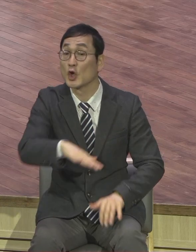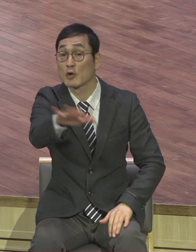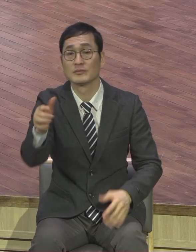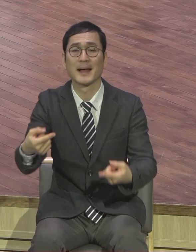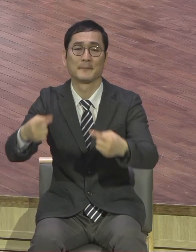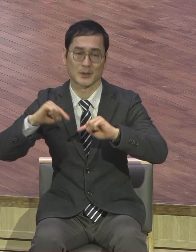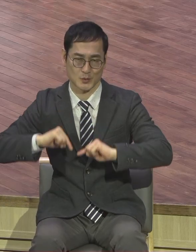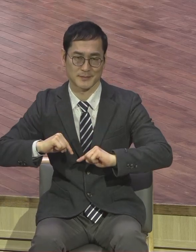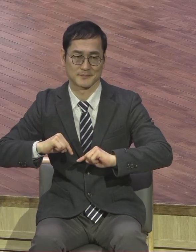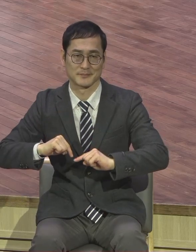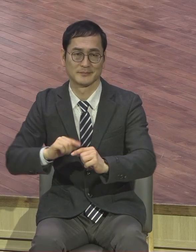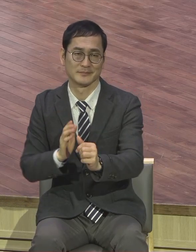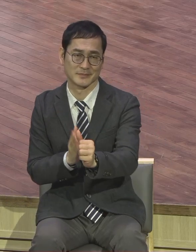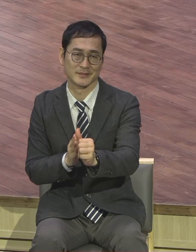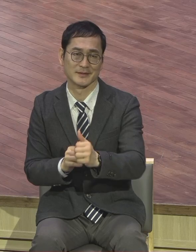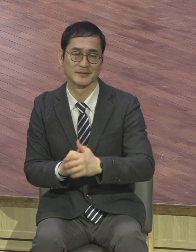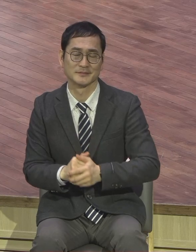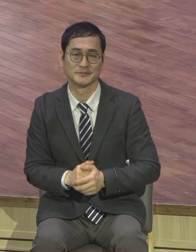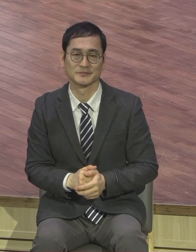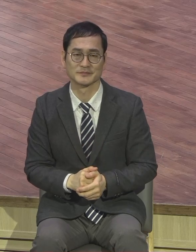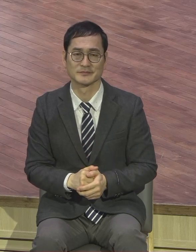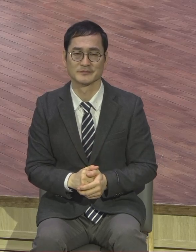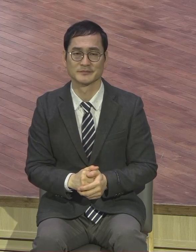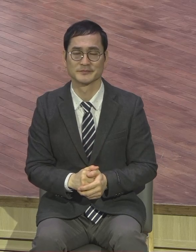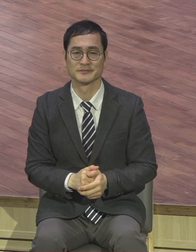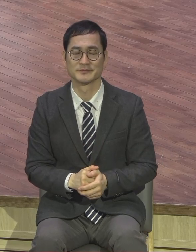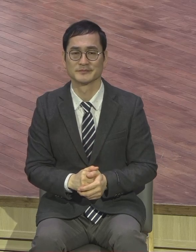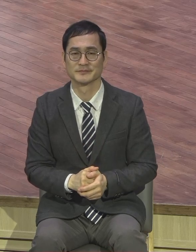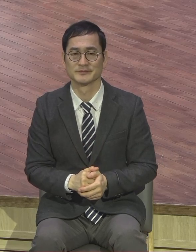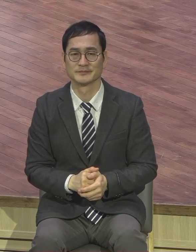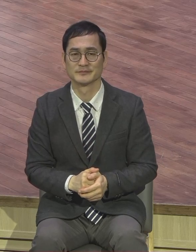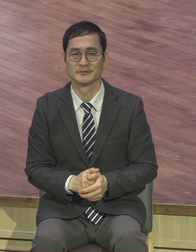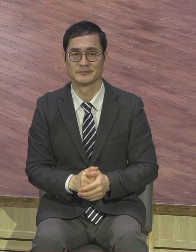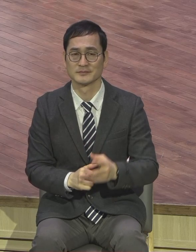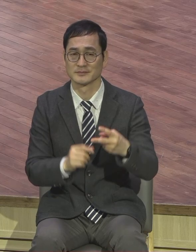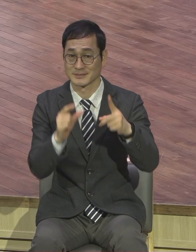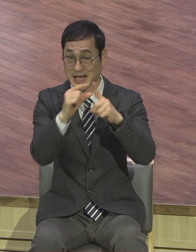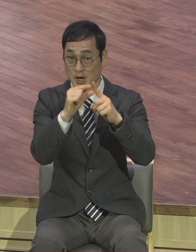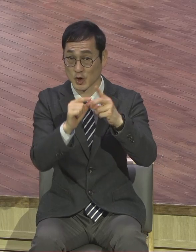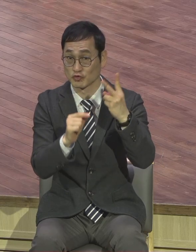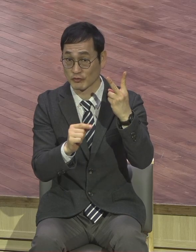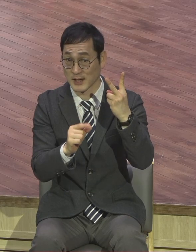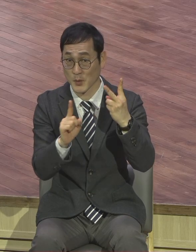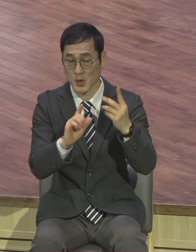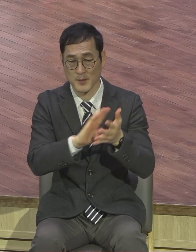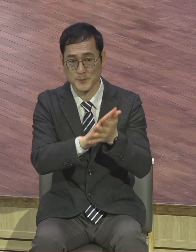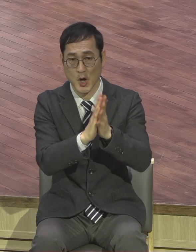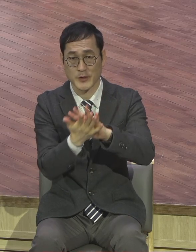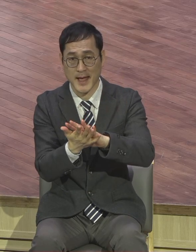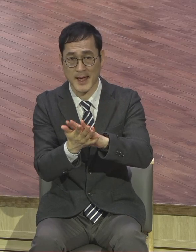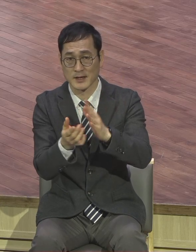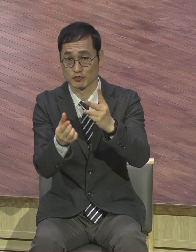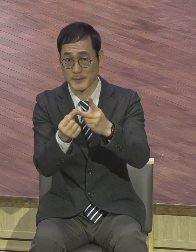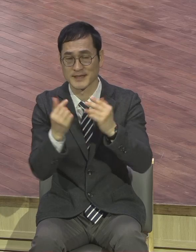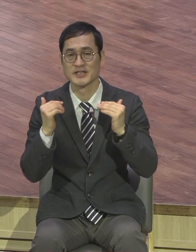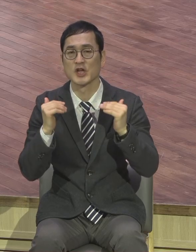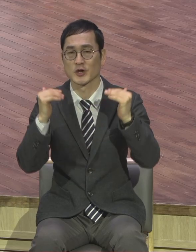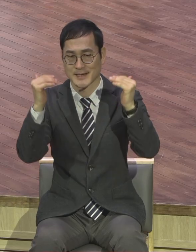싸움 변화와 성장 오늘 두 단어 기억하세요. 변화와 성장 아멘 성장과